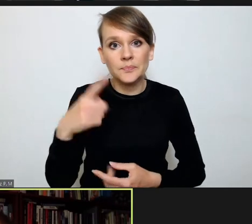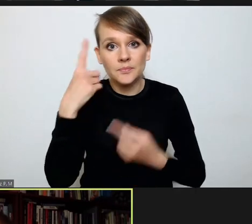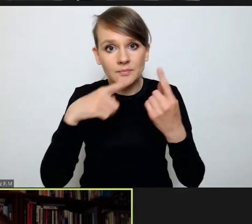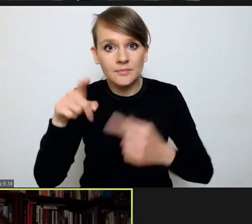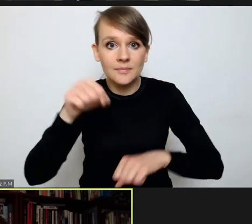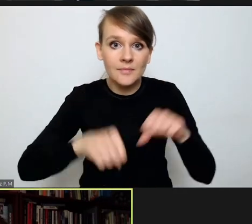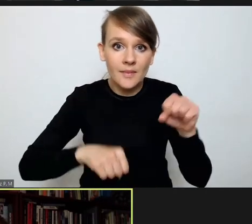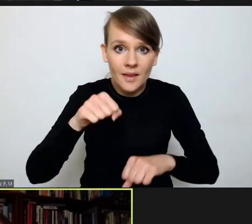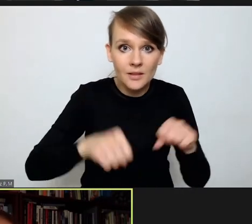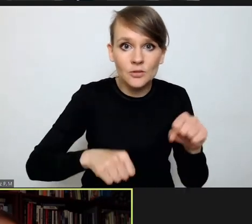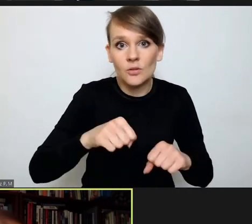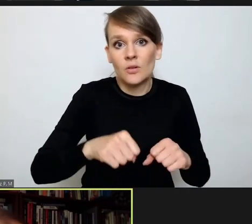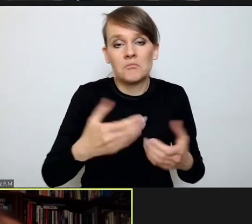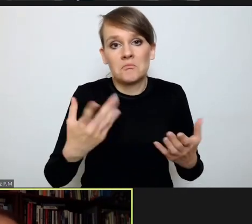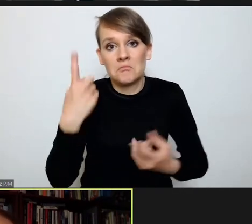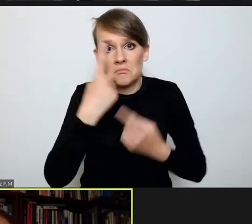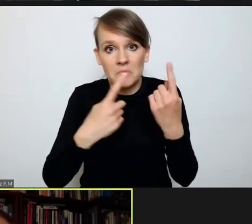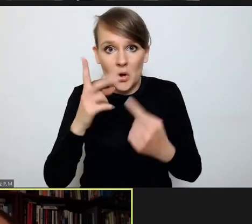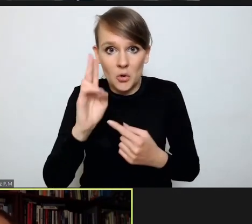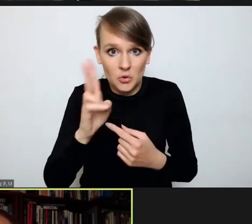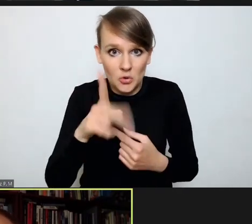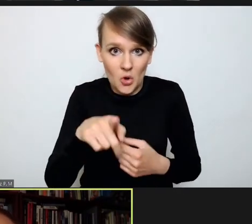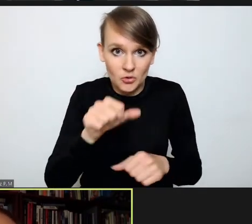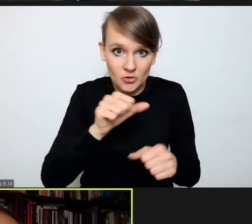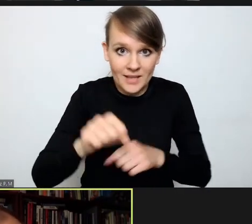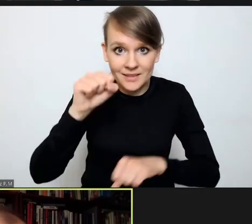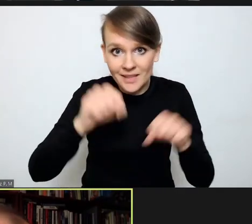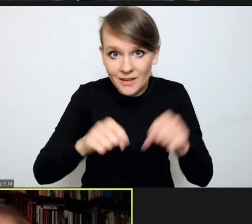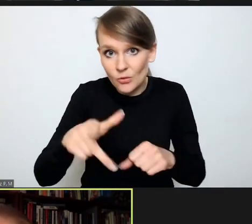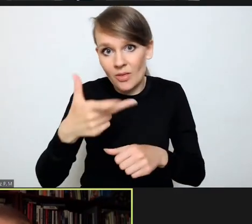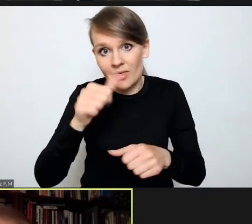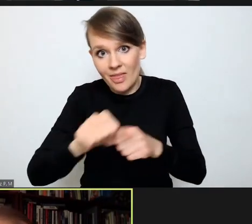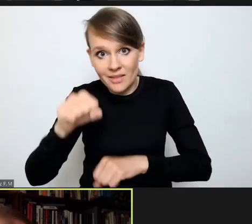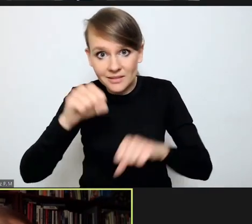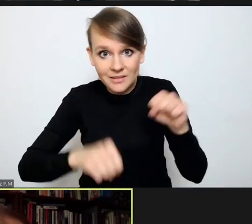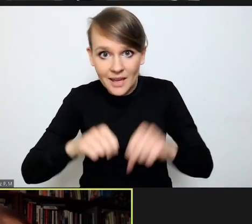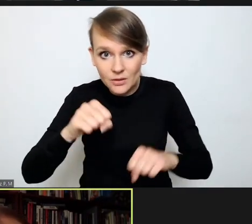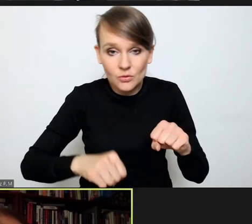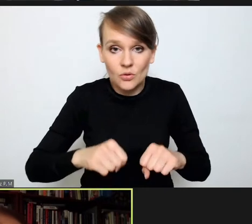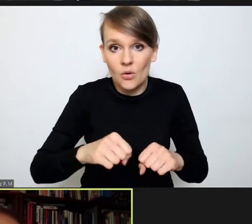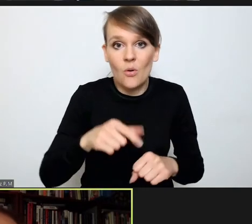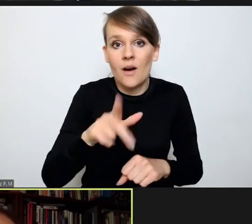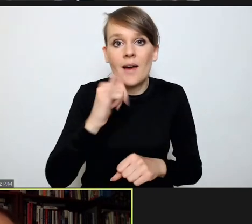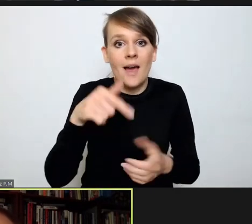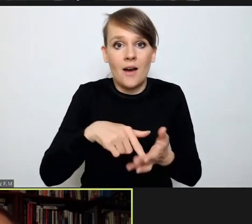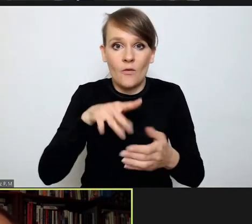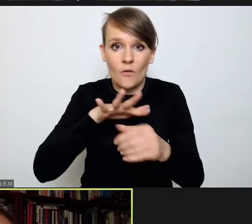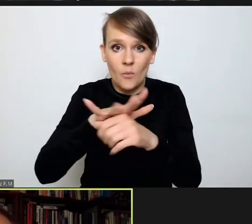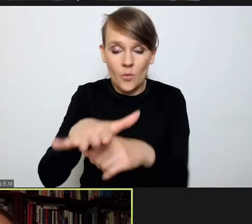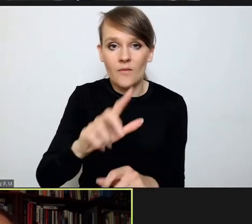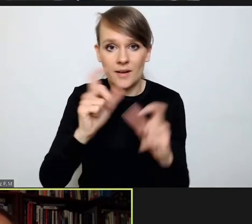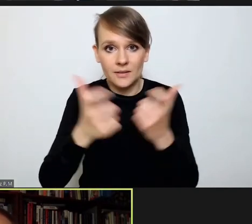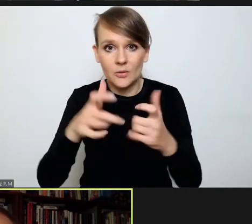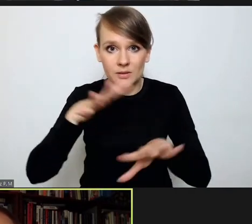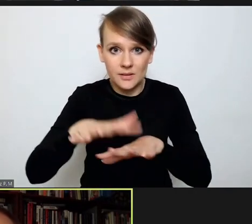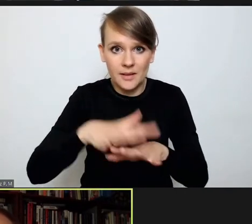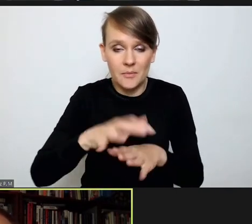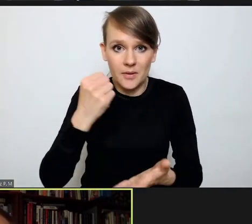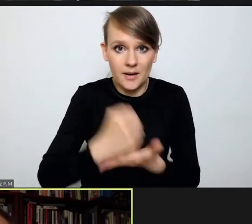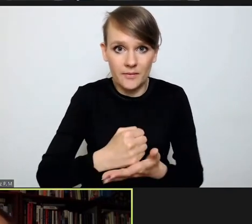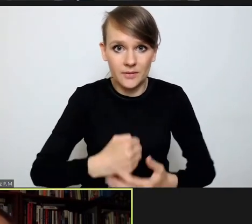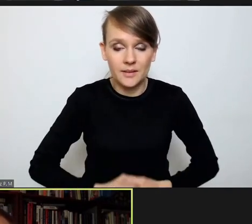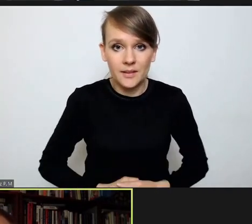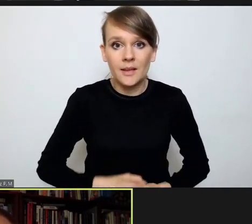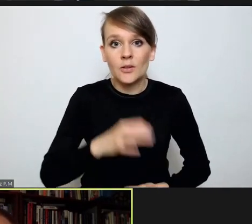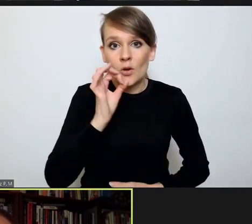sędziowską, czy nad tym, czy ktoś jest w ogóle sędzią, czy też nie jest sędzią i jaki to ma wpływ na cały system praw. No dobrze, ale